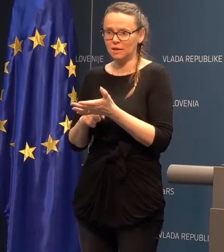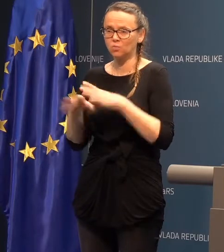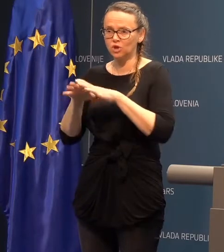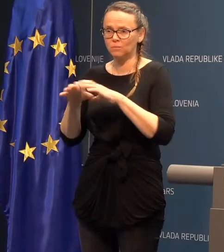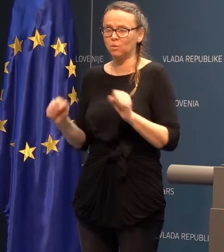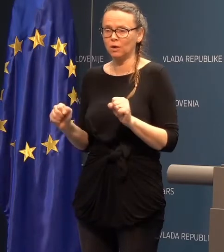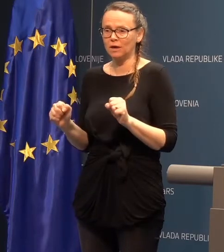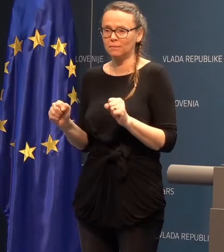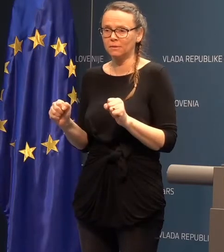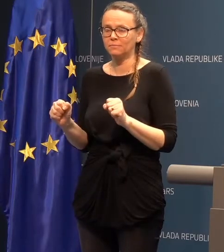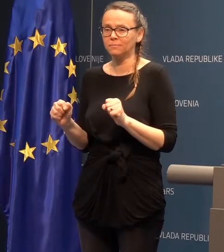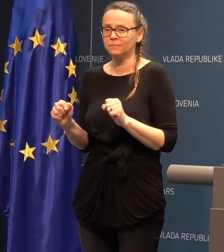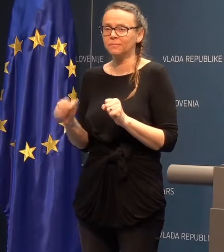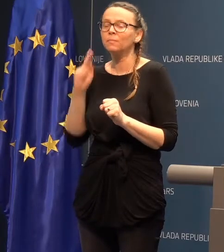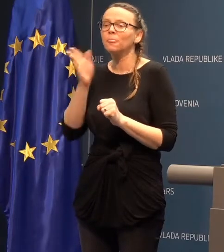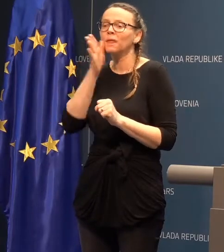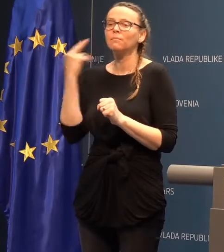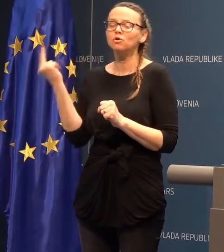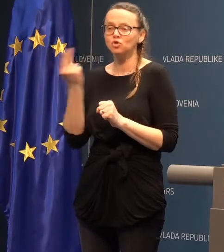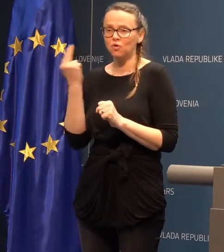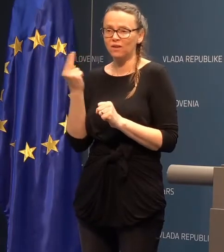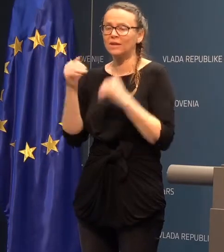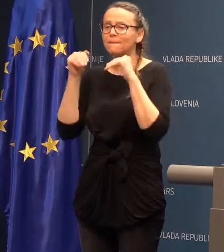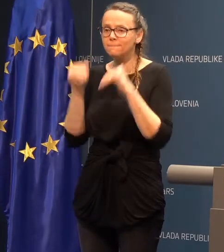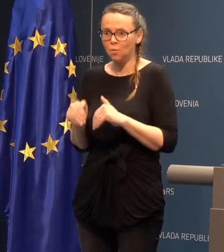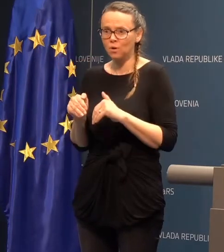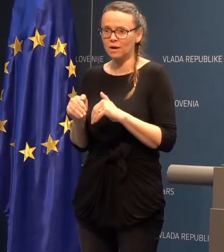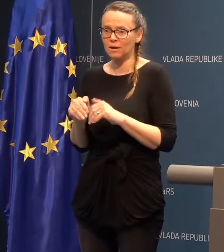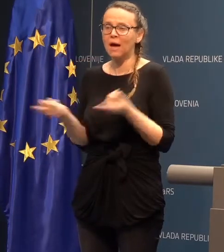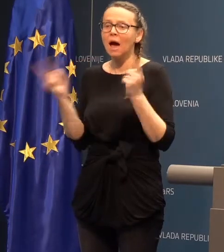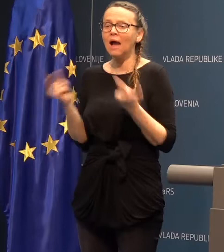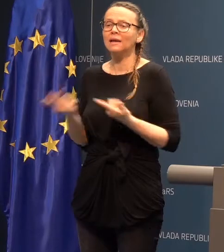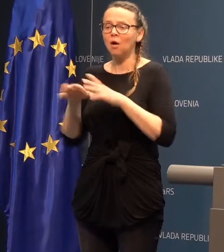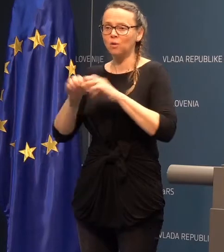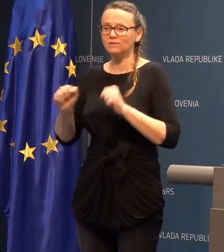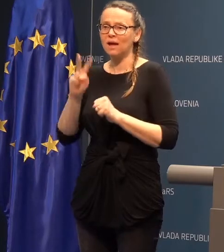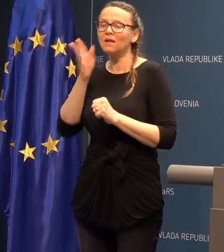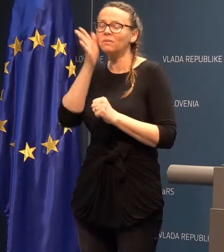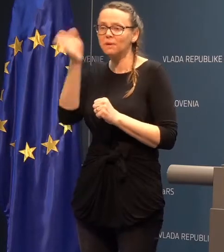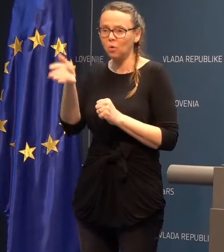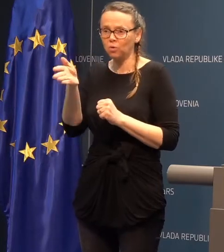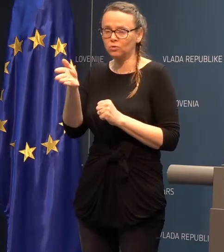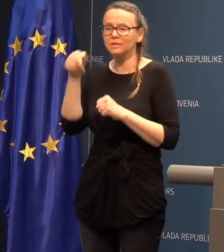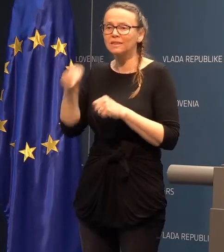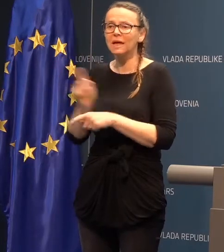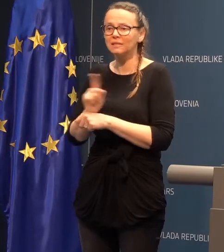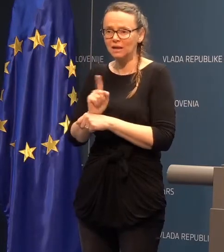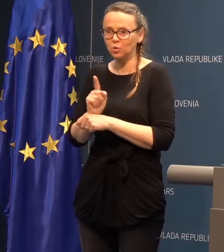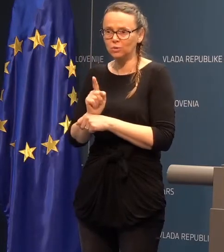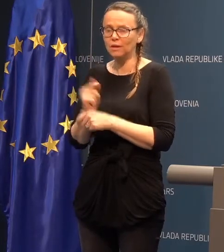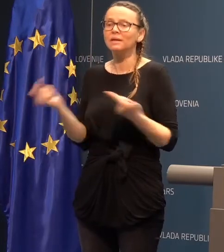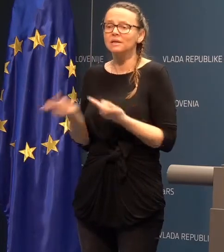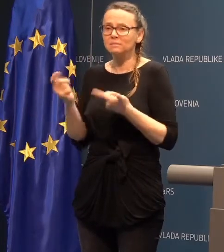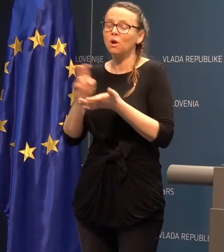ukrepi, ki jih bo Slovenija morala ali lahko izvajala v prihodnosti. Ta trenutek smo sicer